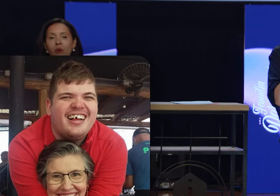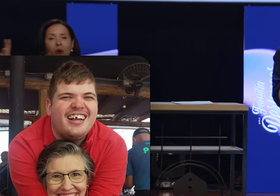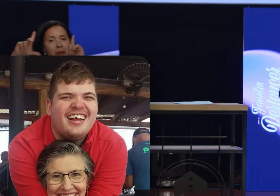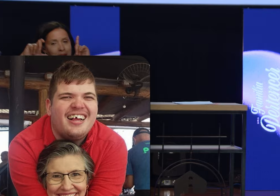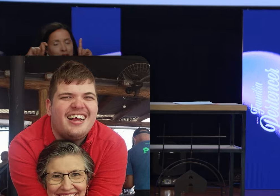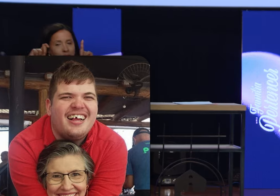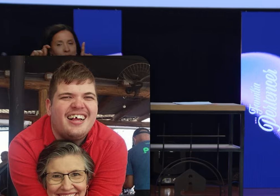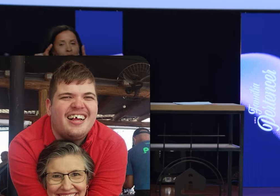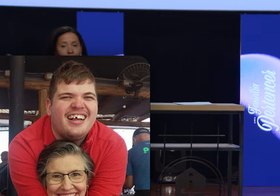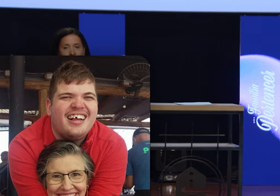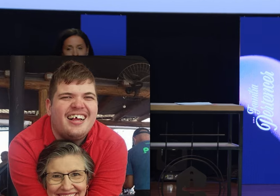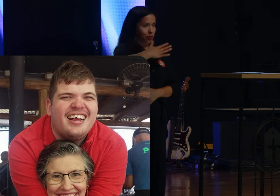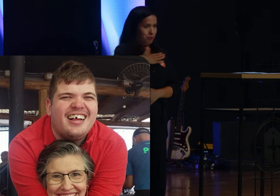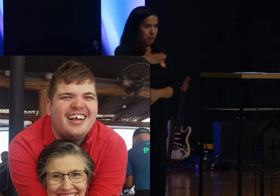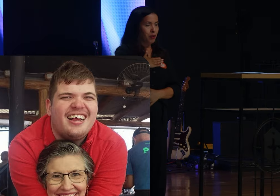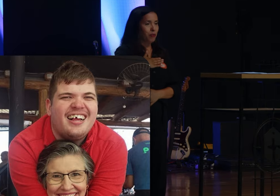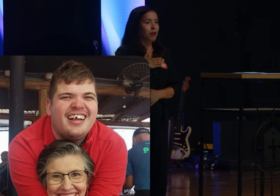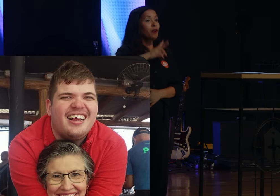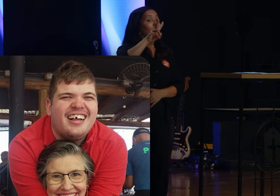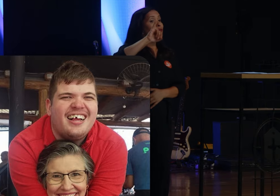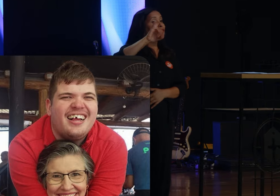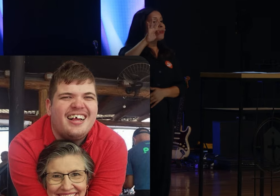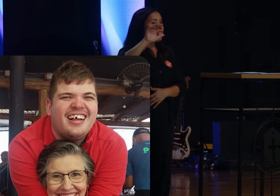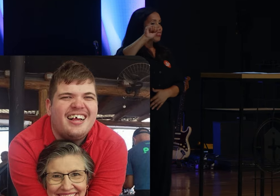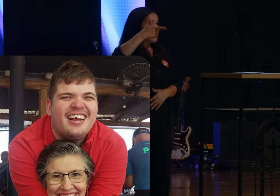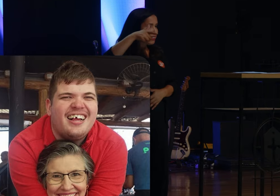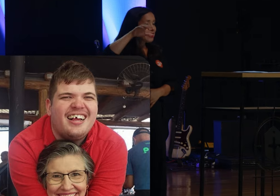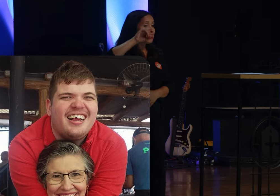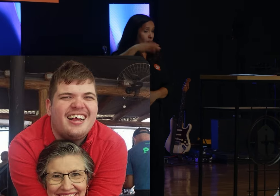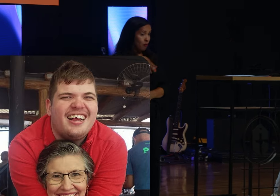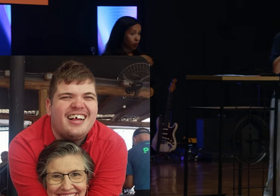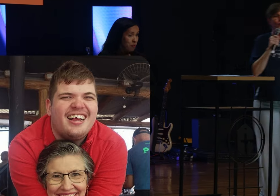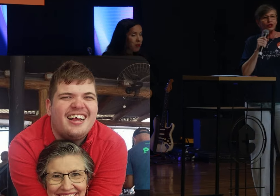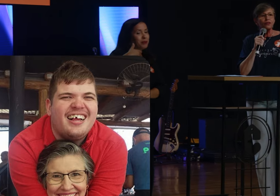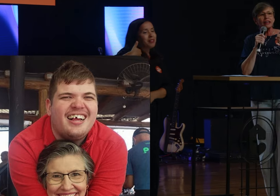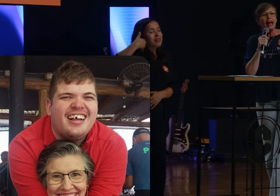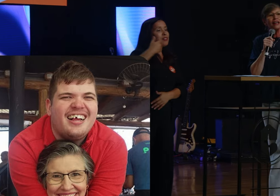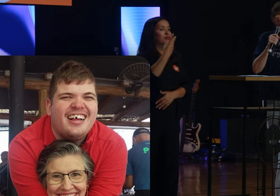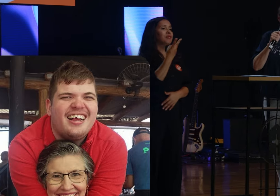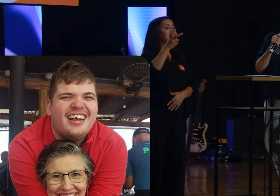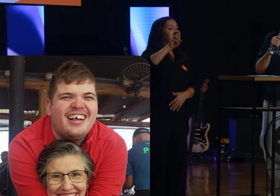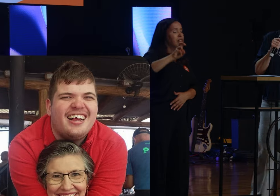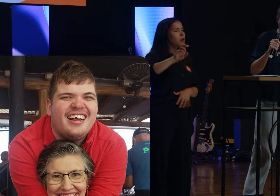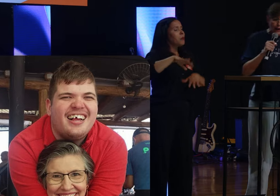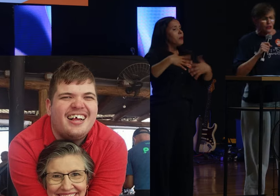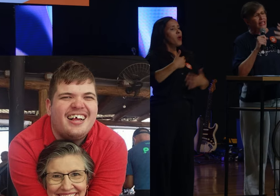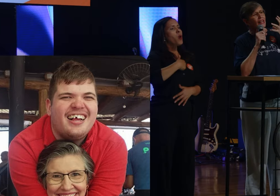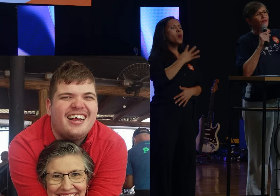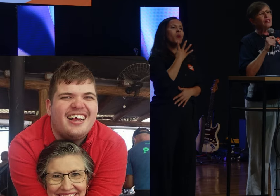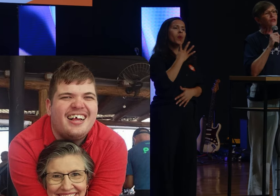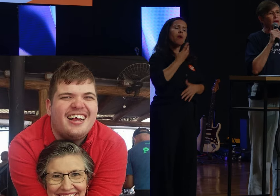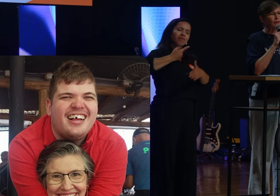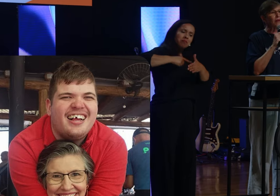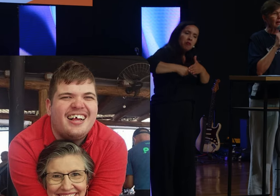atípica. Eu tenho o Vitão. O Vitão está com 25 anos. Então eu conheço de verdade qual é os